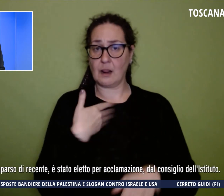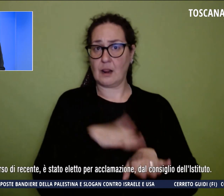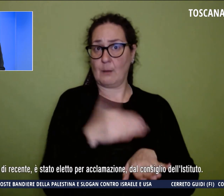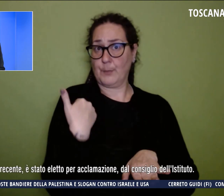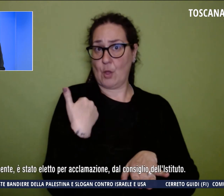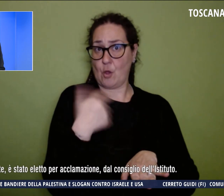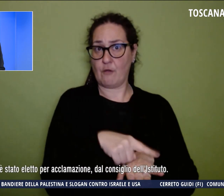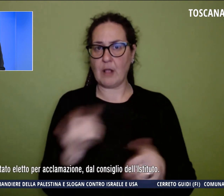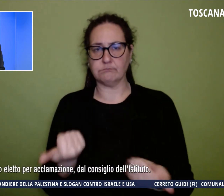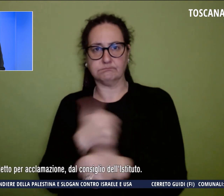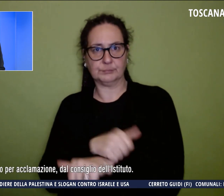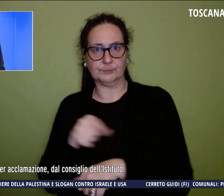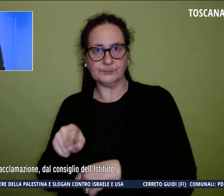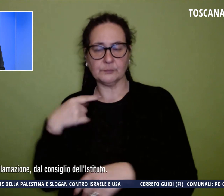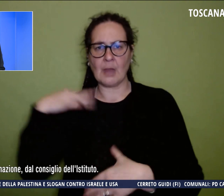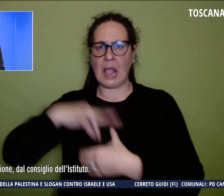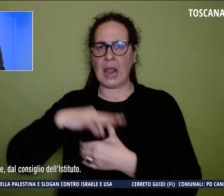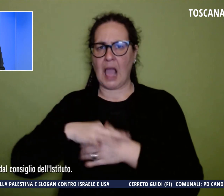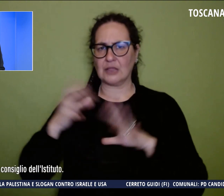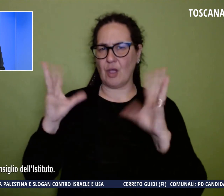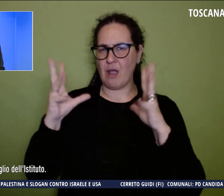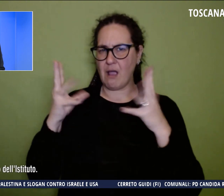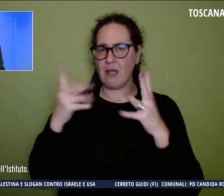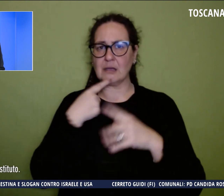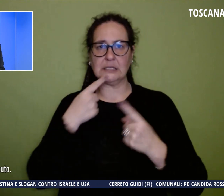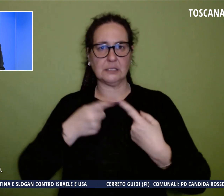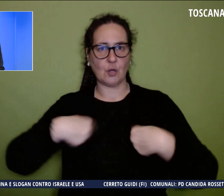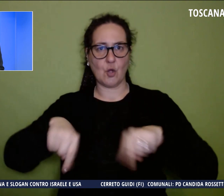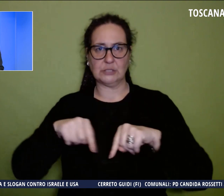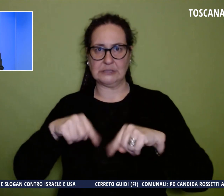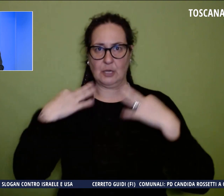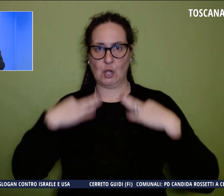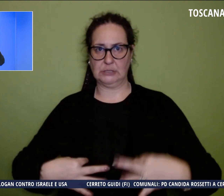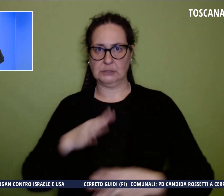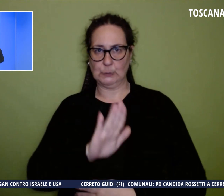eletto per acclamazione dal Consiglio dell'Istituto.